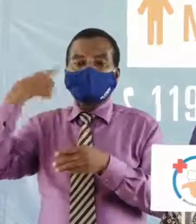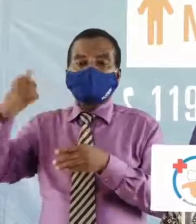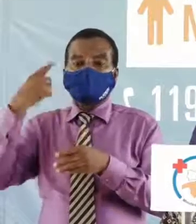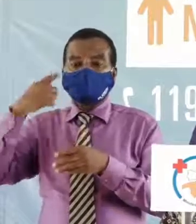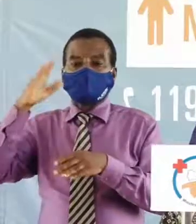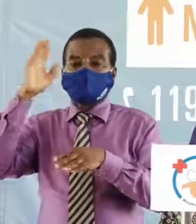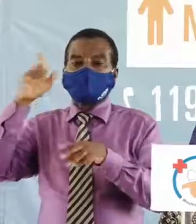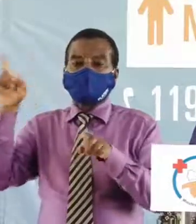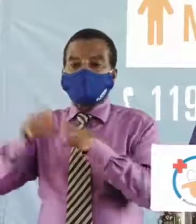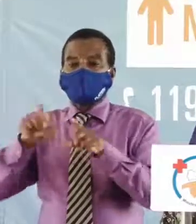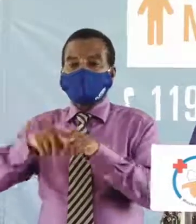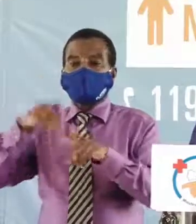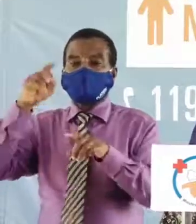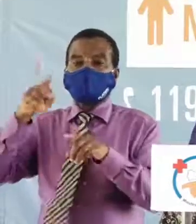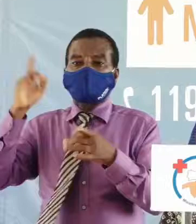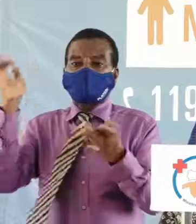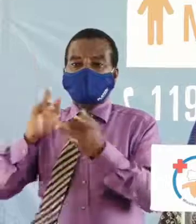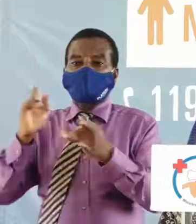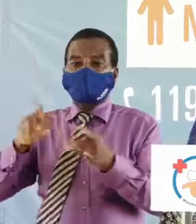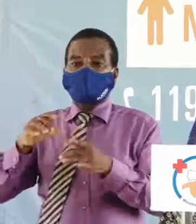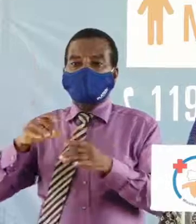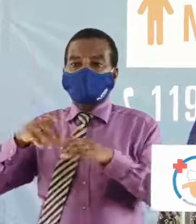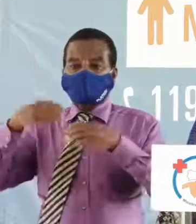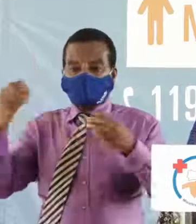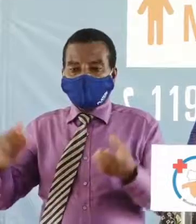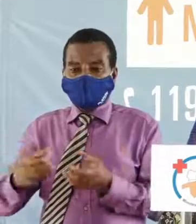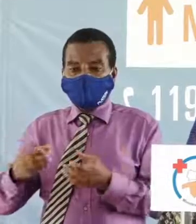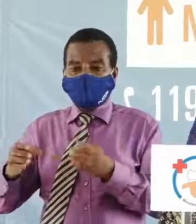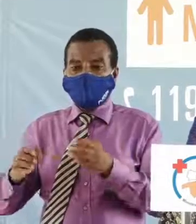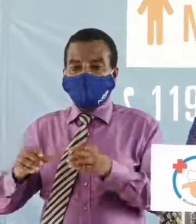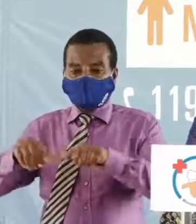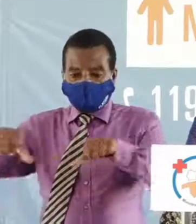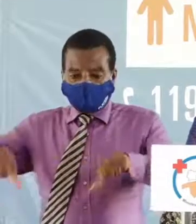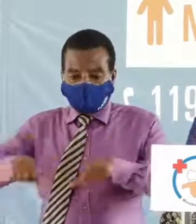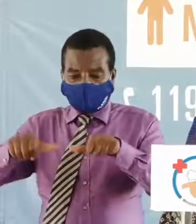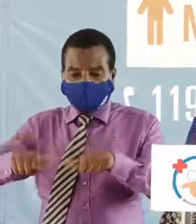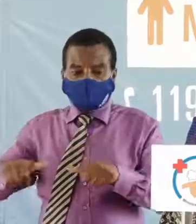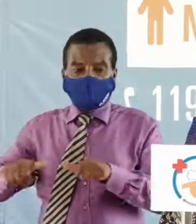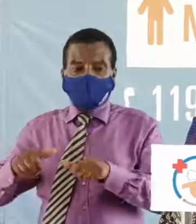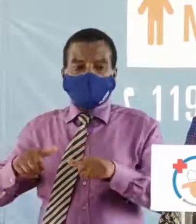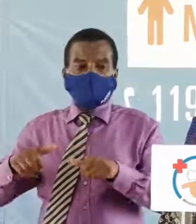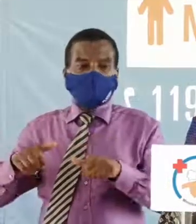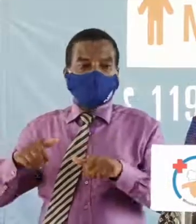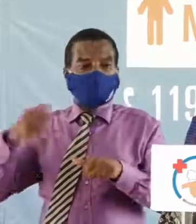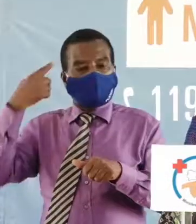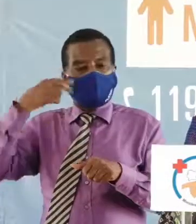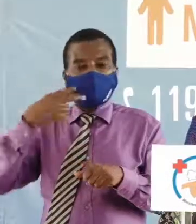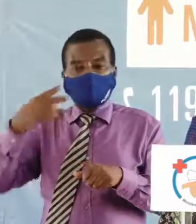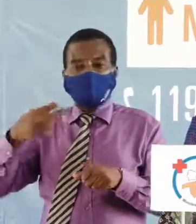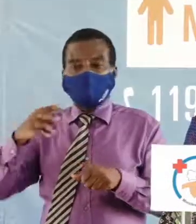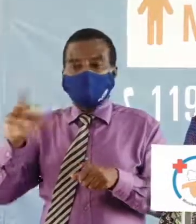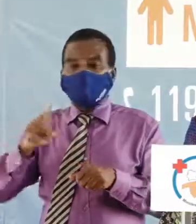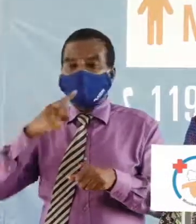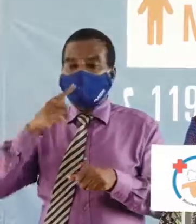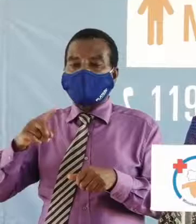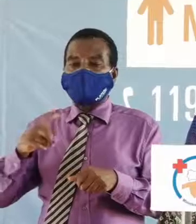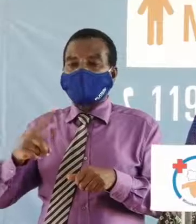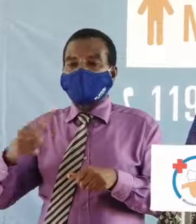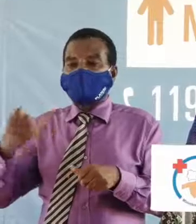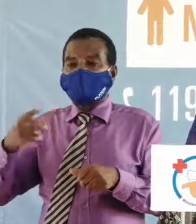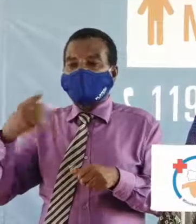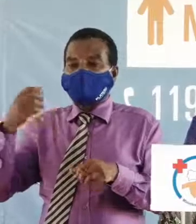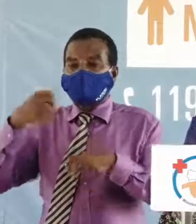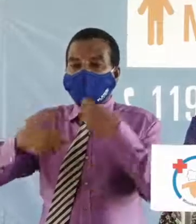le comité scientifique va se remettre en réunion pour voir où se trouvent les goulots d'étranglement